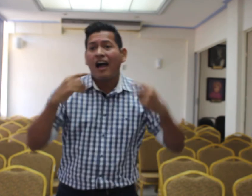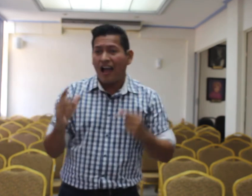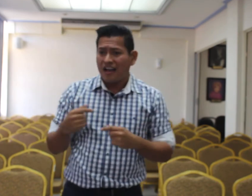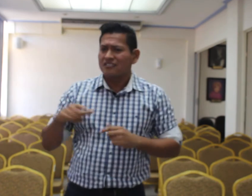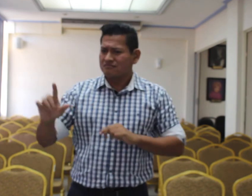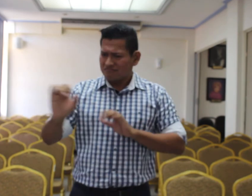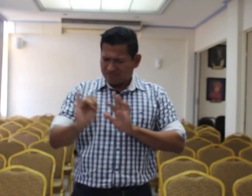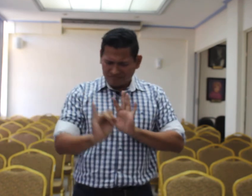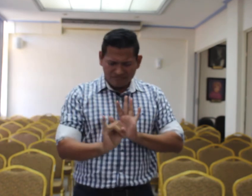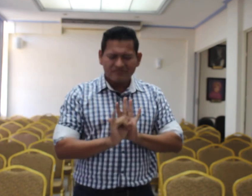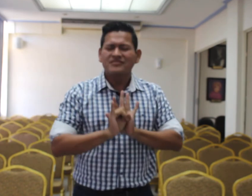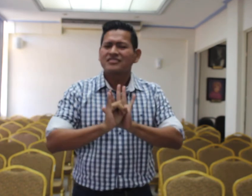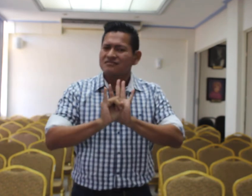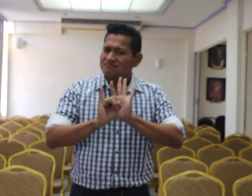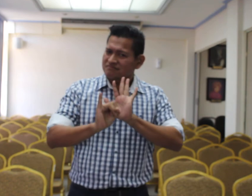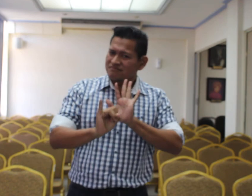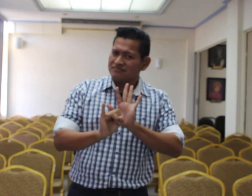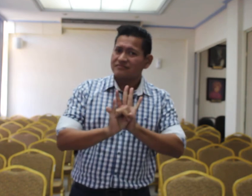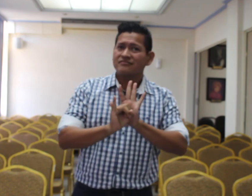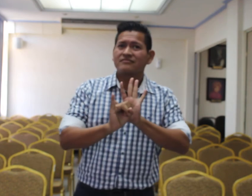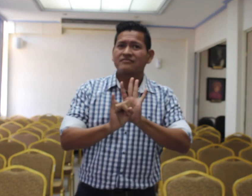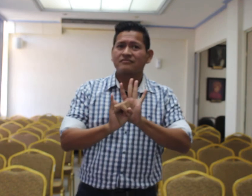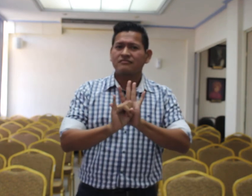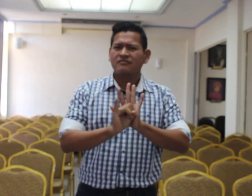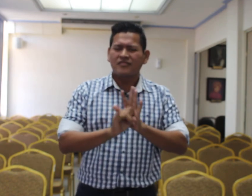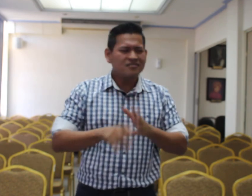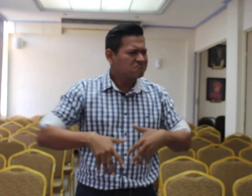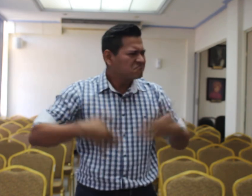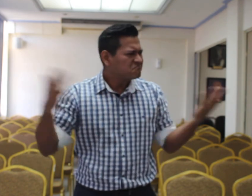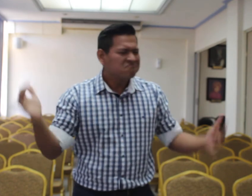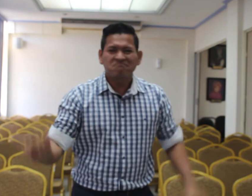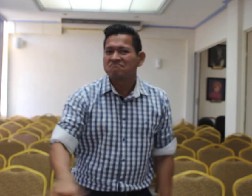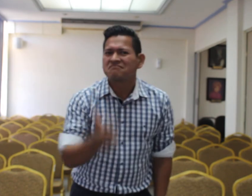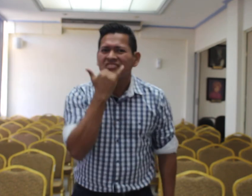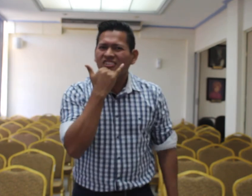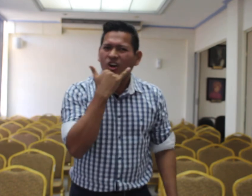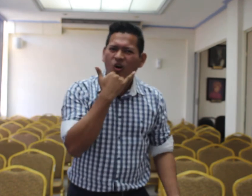hallar mi identidad. ¡Qué gran error!